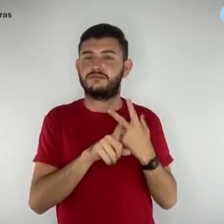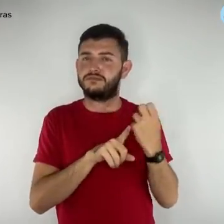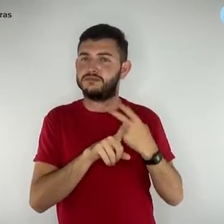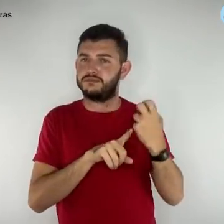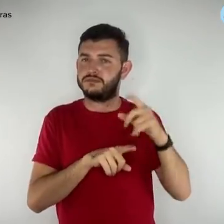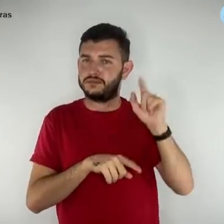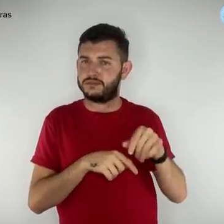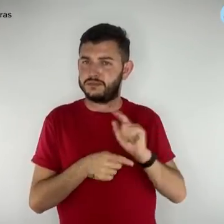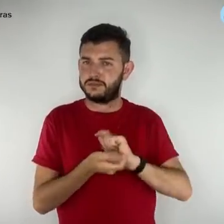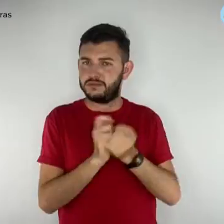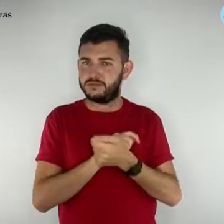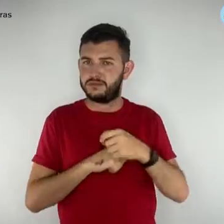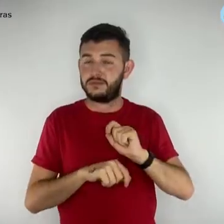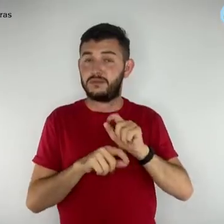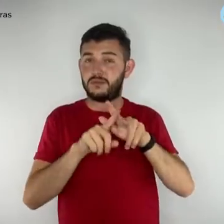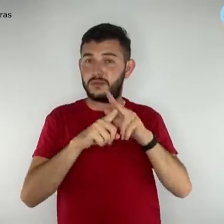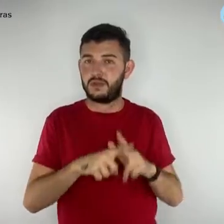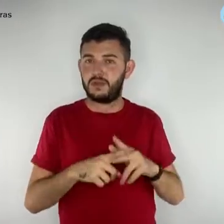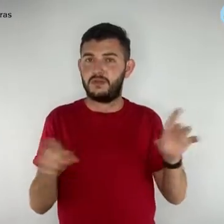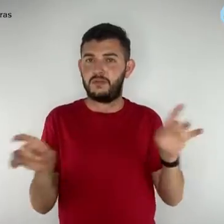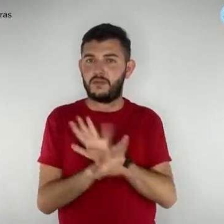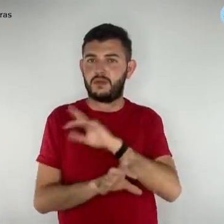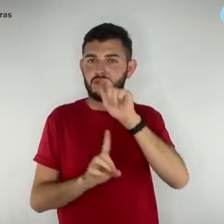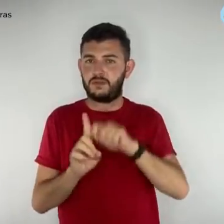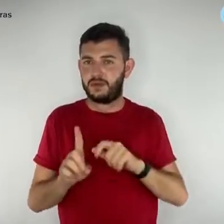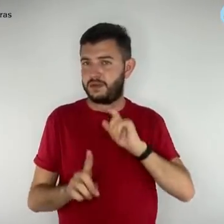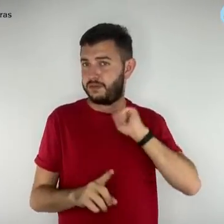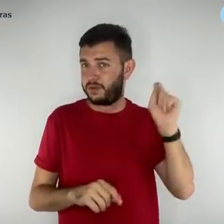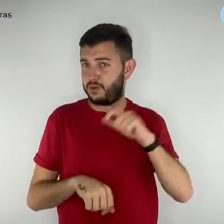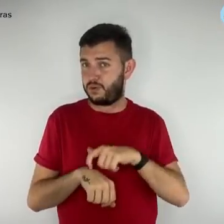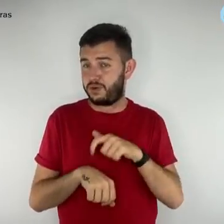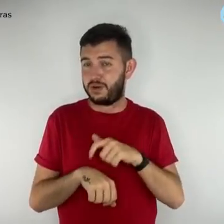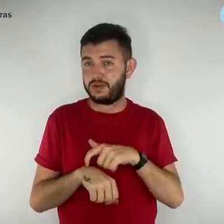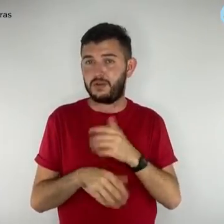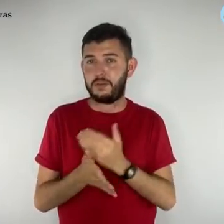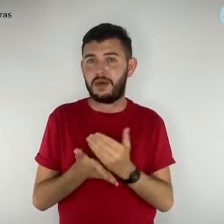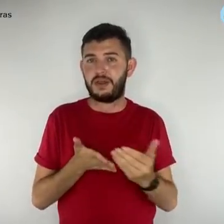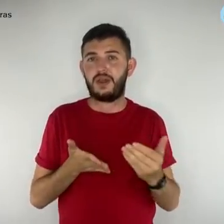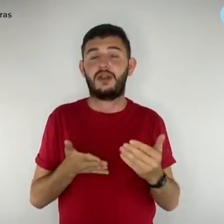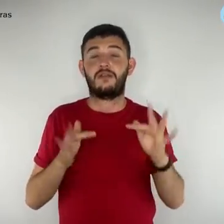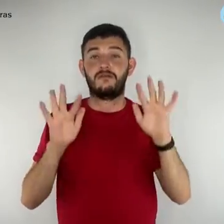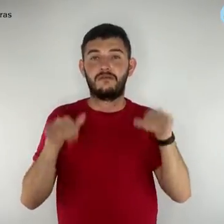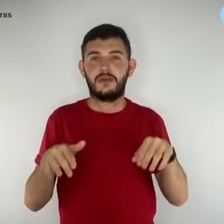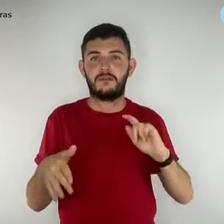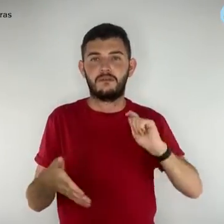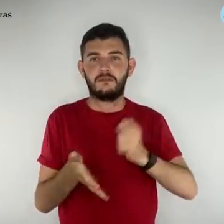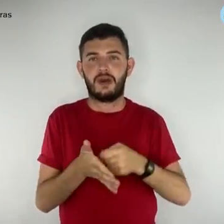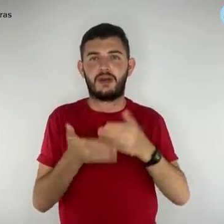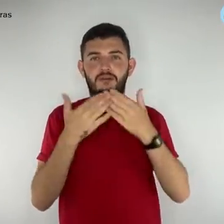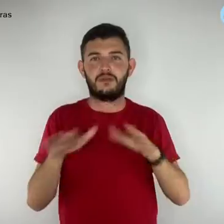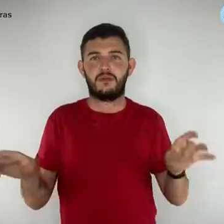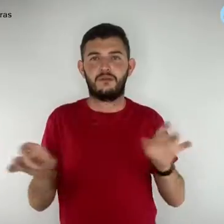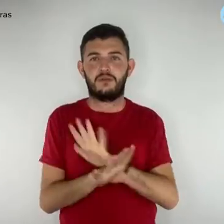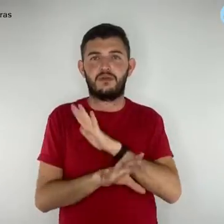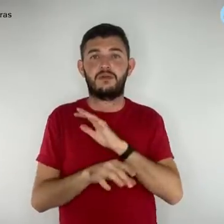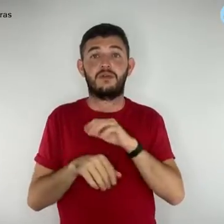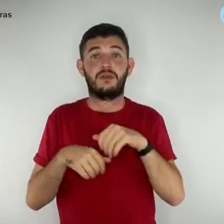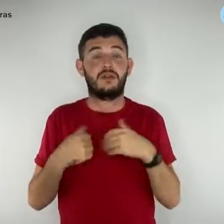será concluída em abril quando sua última parcela finalmente será paga. Porém, pelos